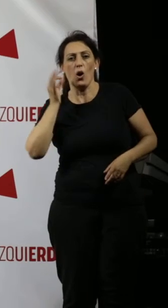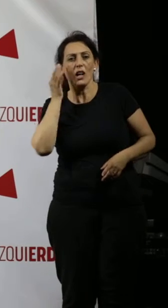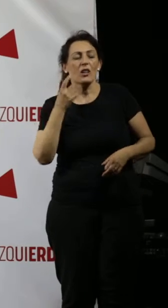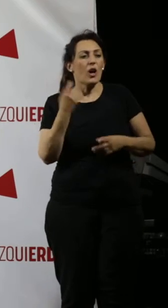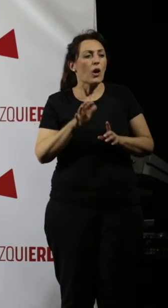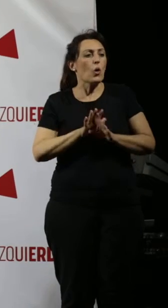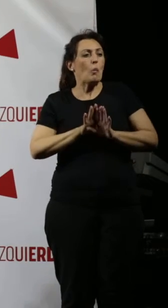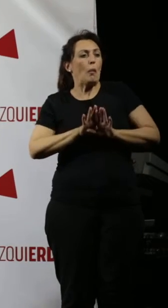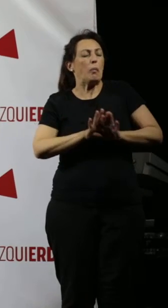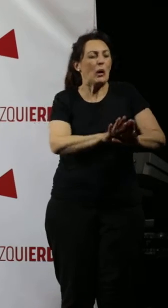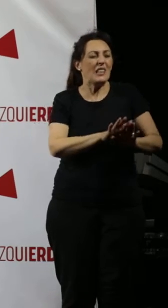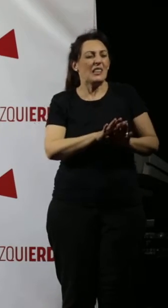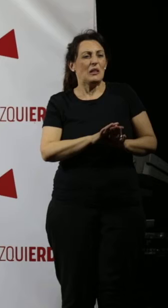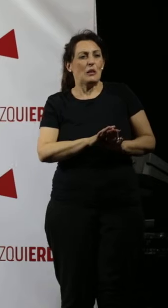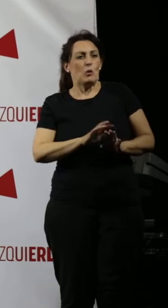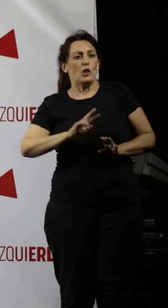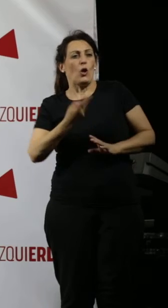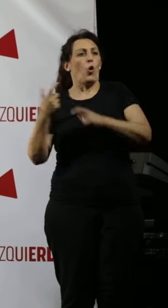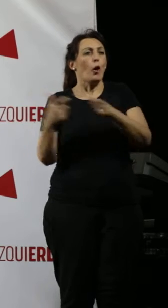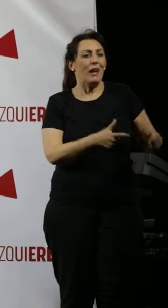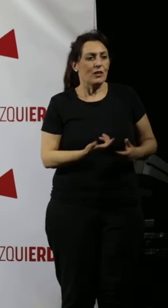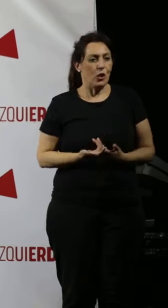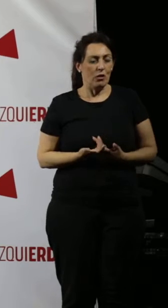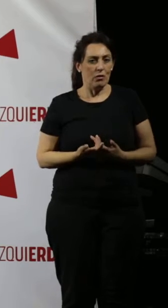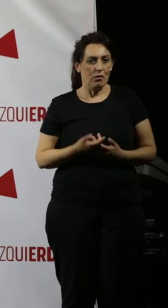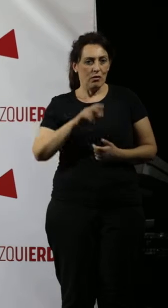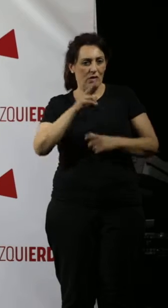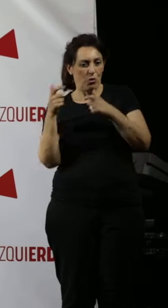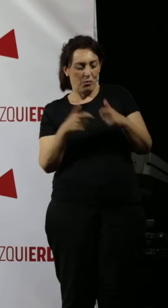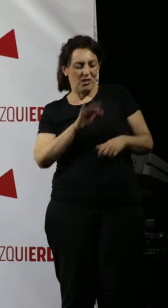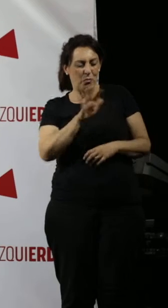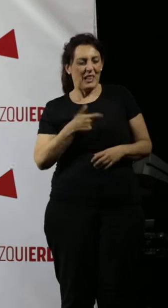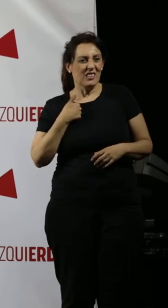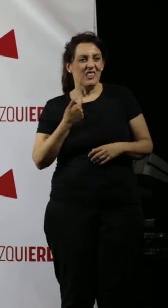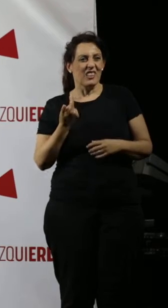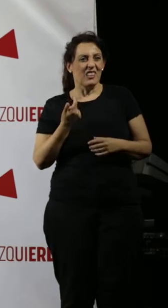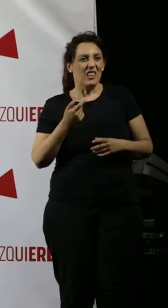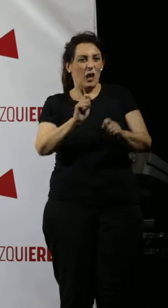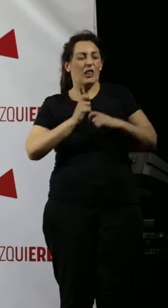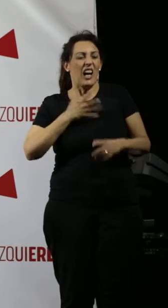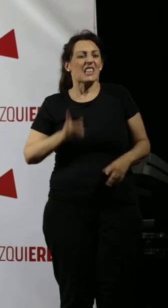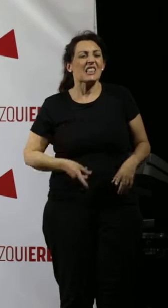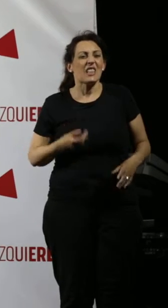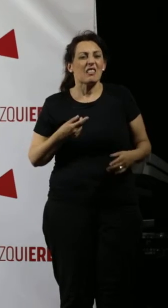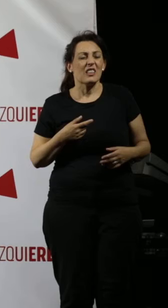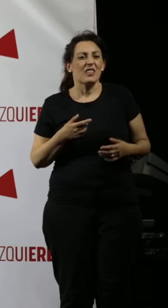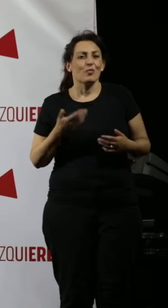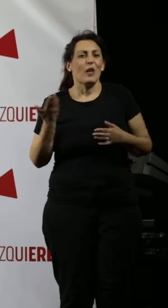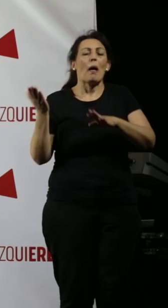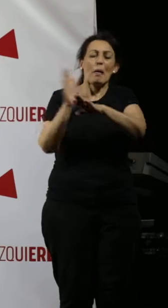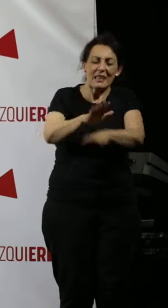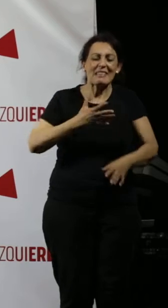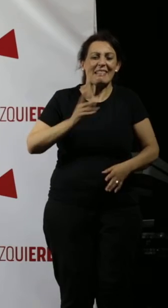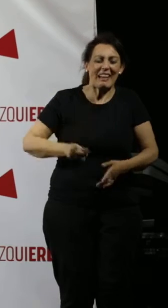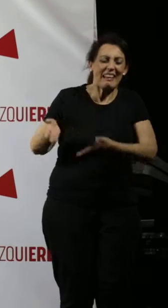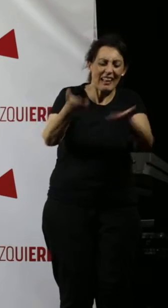empujado, como de segundo plato. Gente que parece que le dan la alcaldía... Preséntate a la alcaldía de